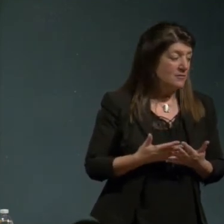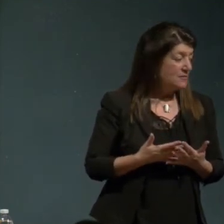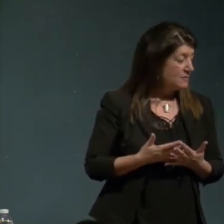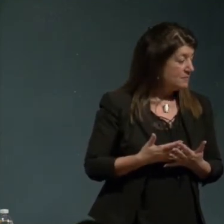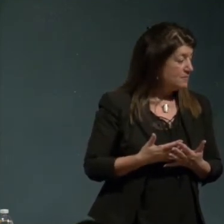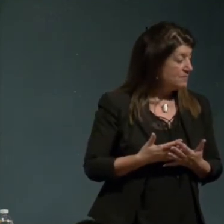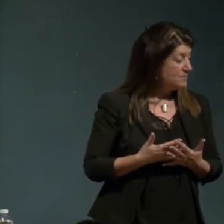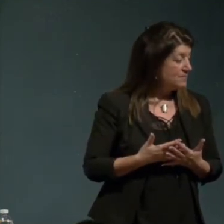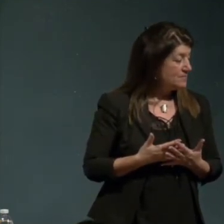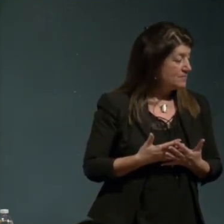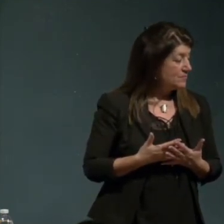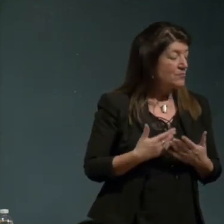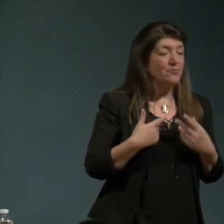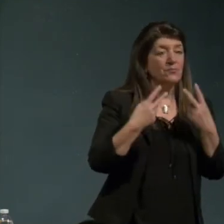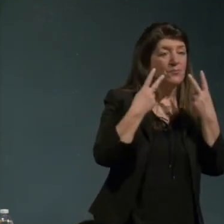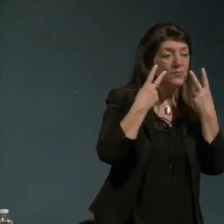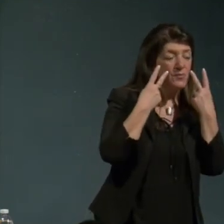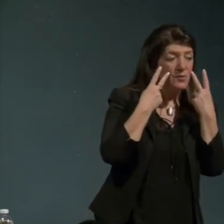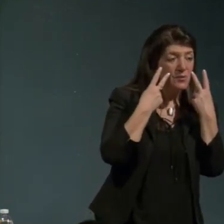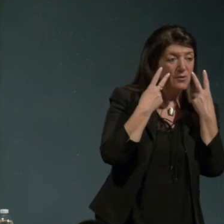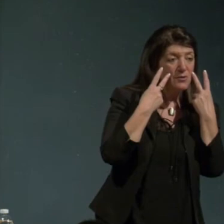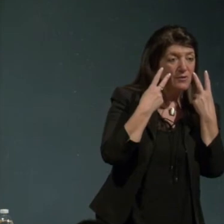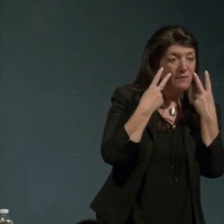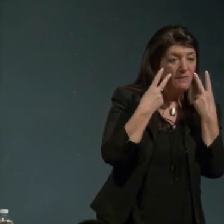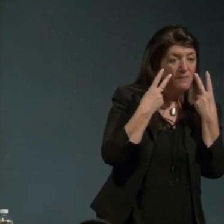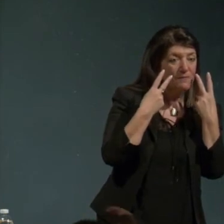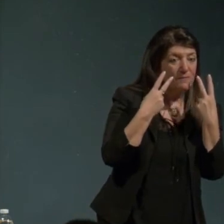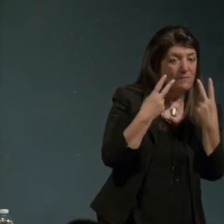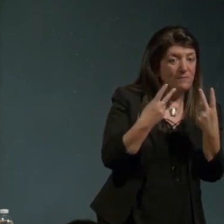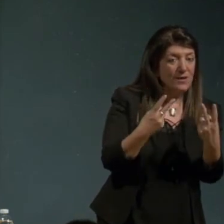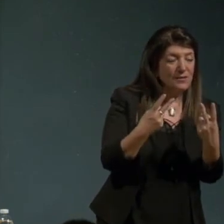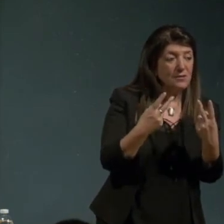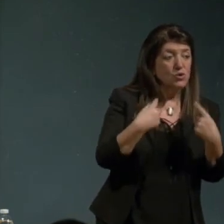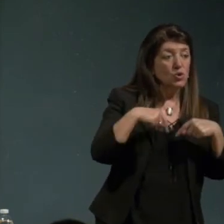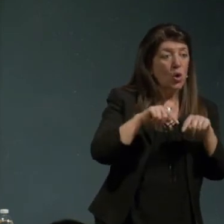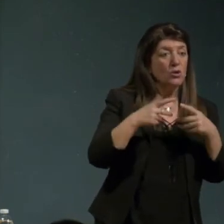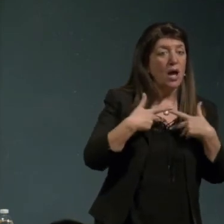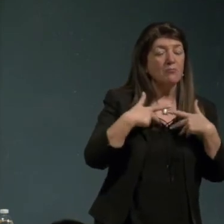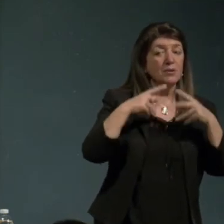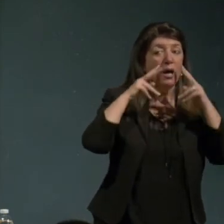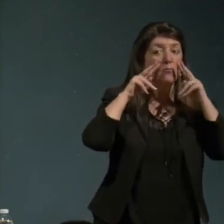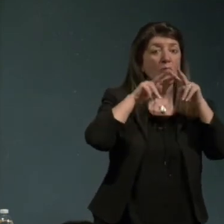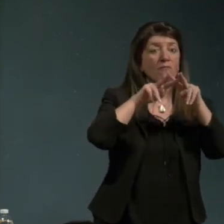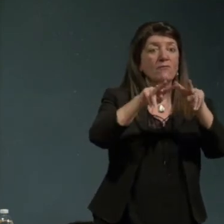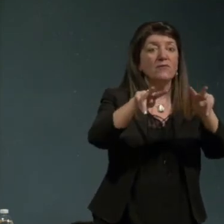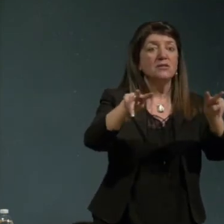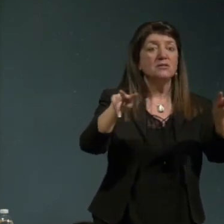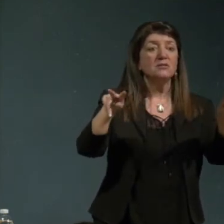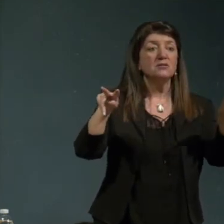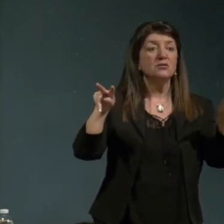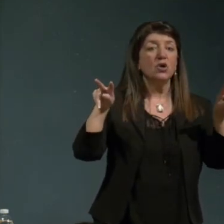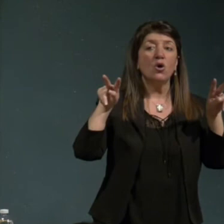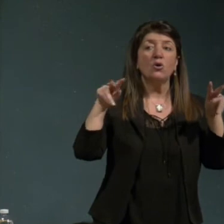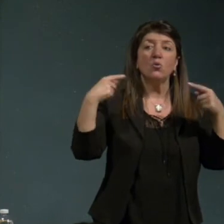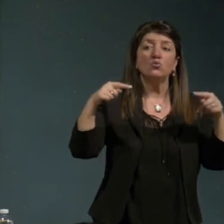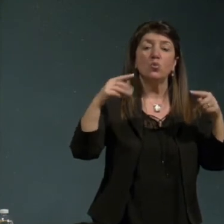si vediamo noi deviamo in una visione regenerata dell'umanismo